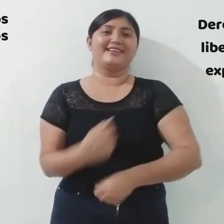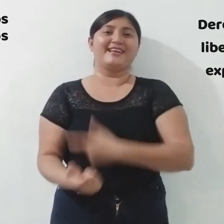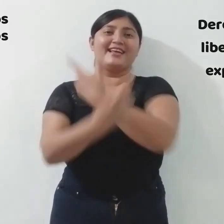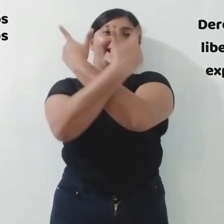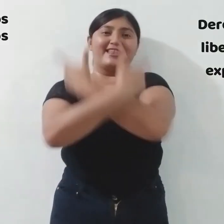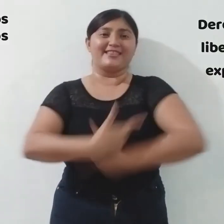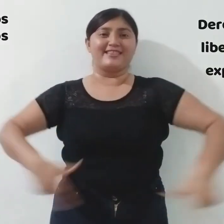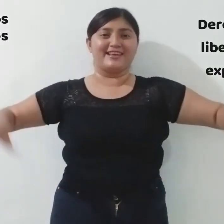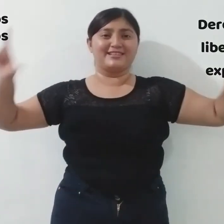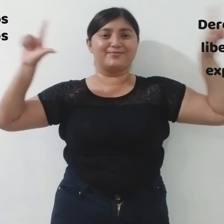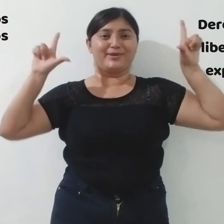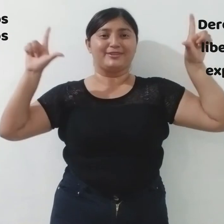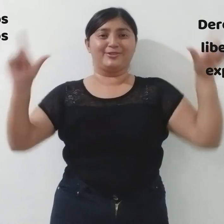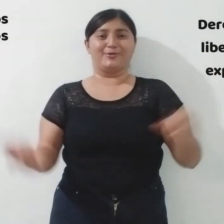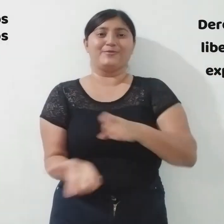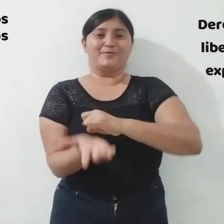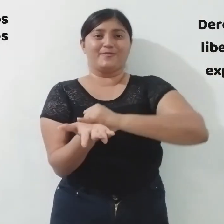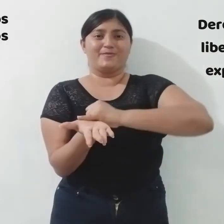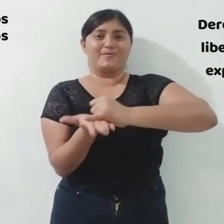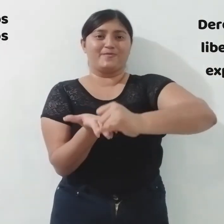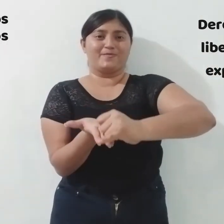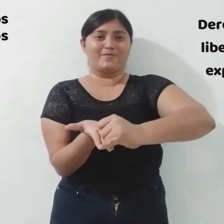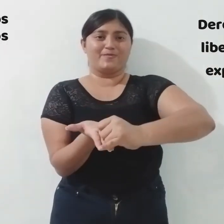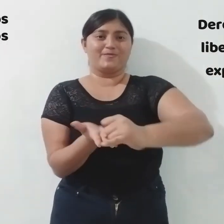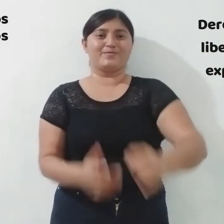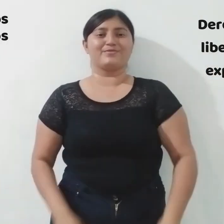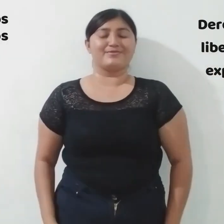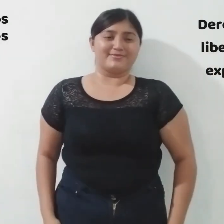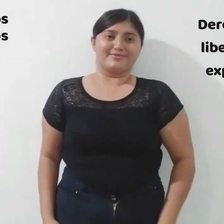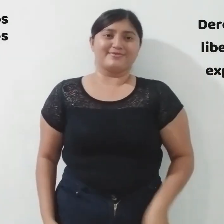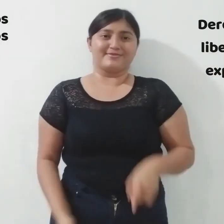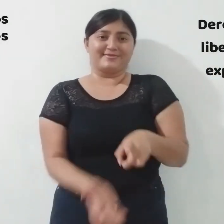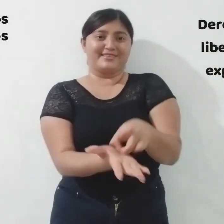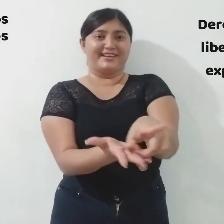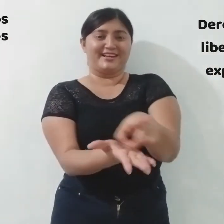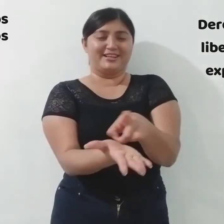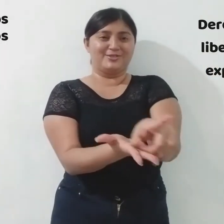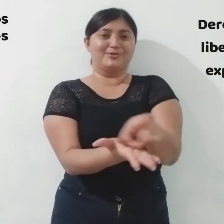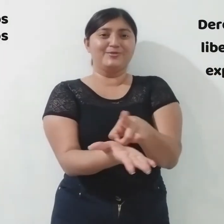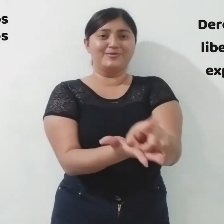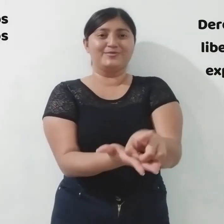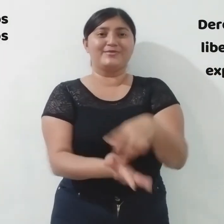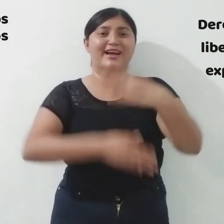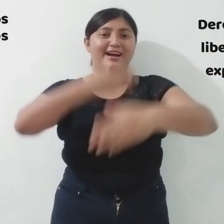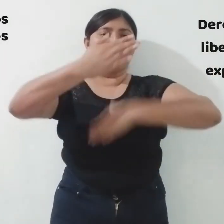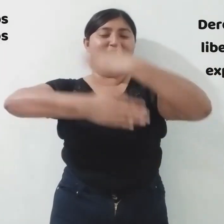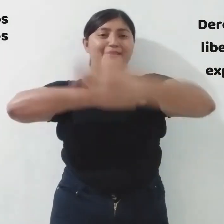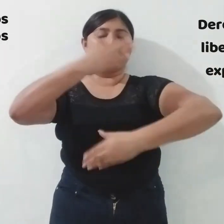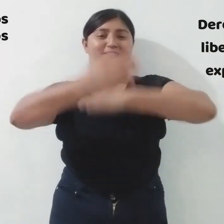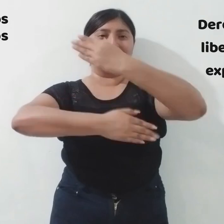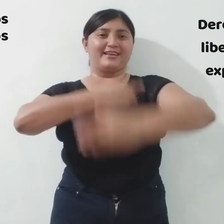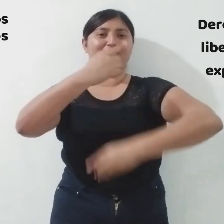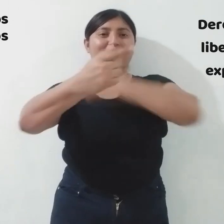de expresión, derecho a la libertad,